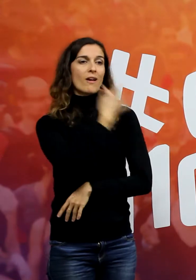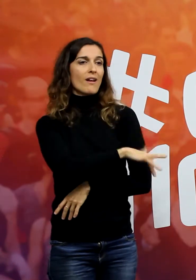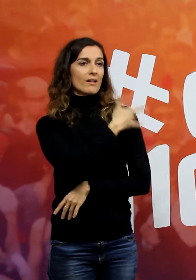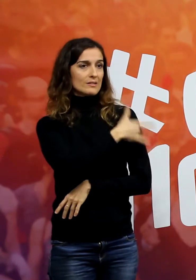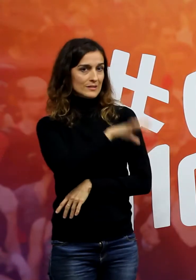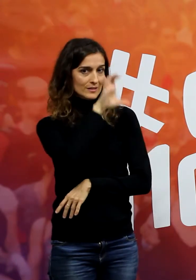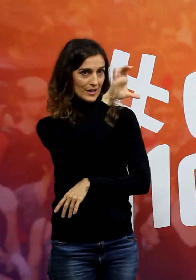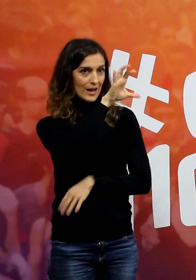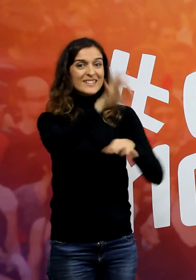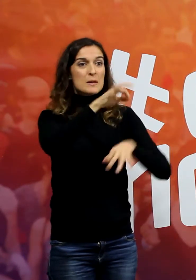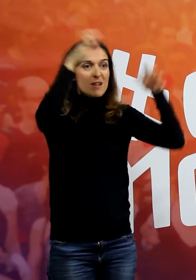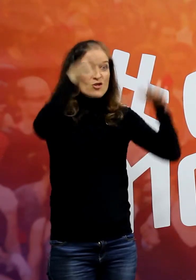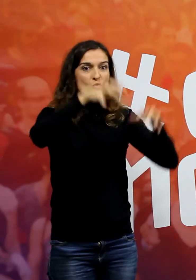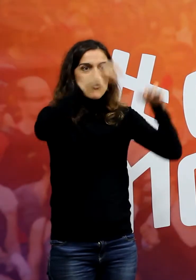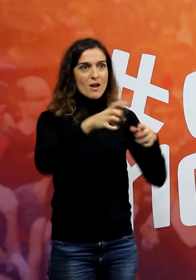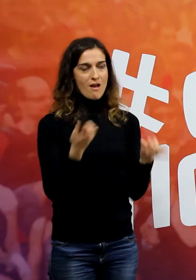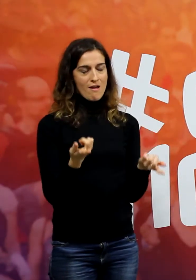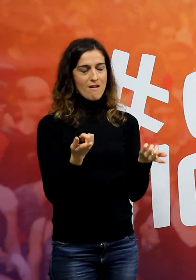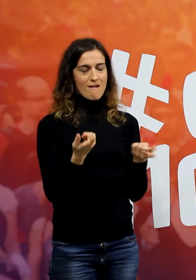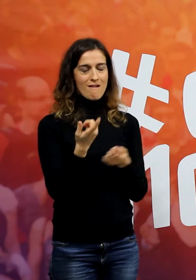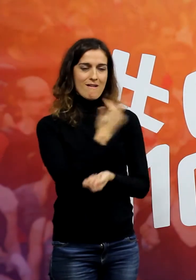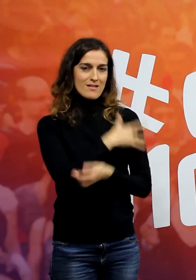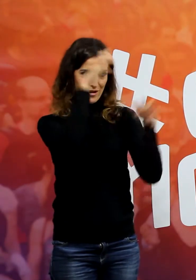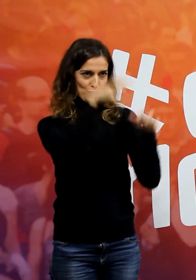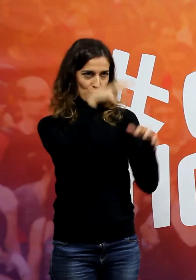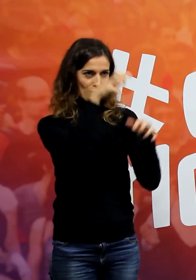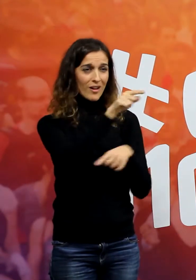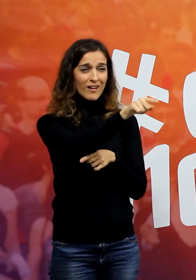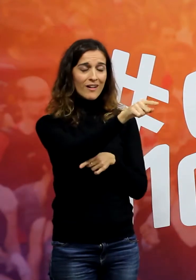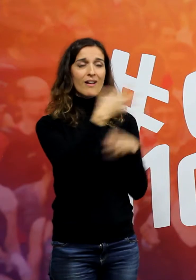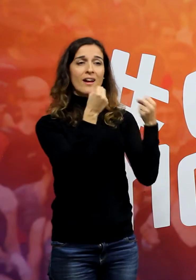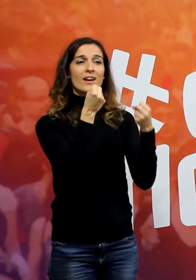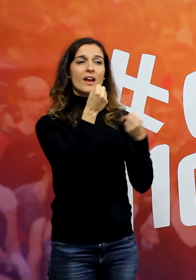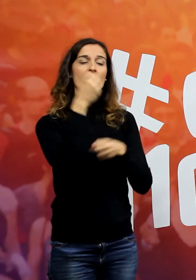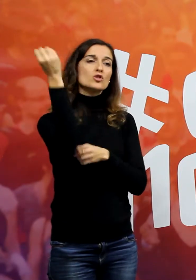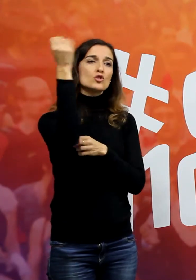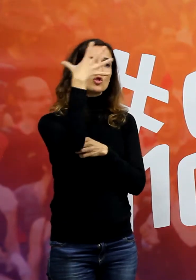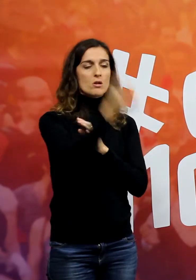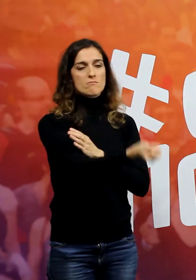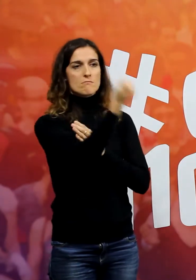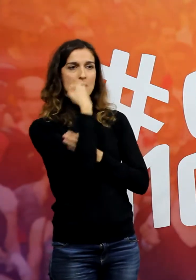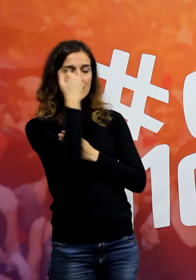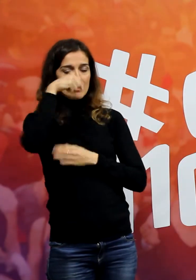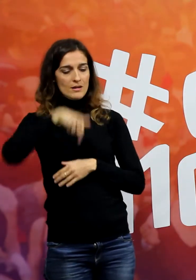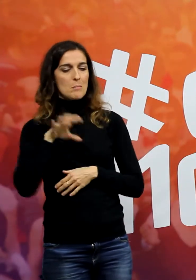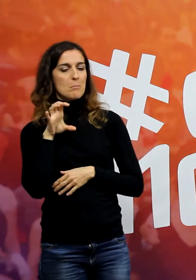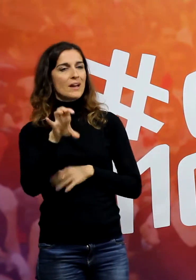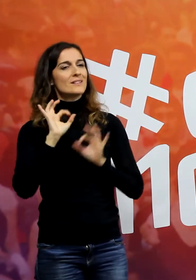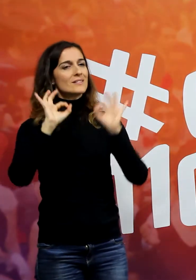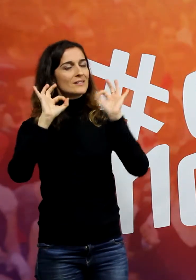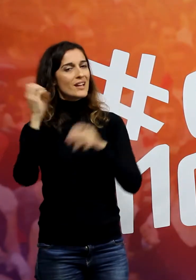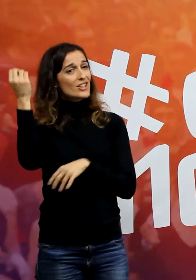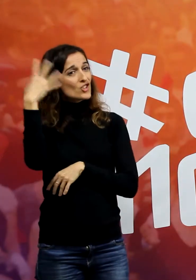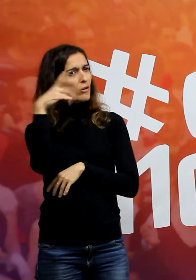que sempre està ploient que en Anglaterra tinguen més energia solar instal·lar que en el país del sol és una